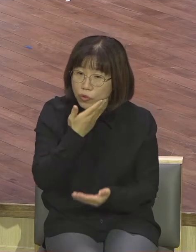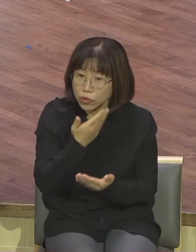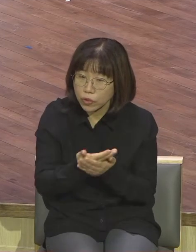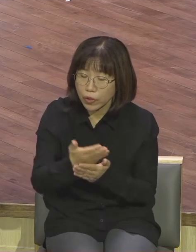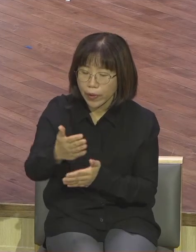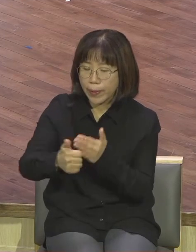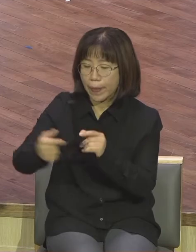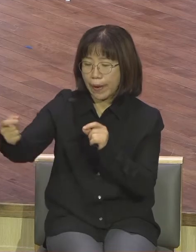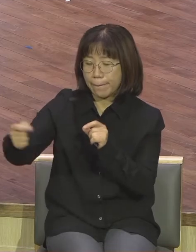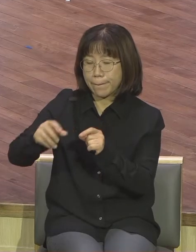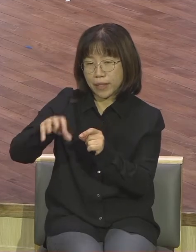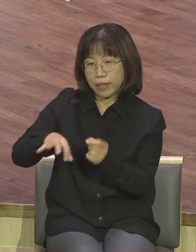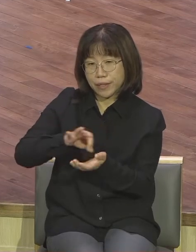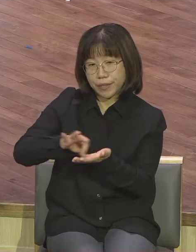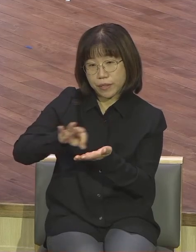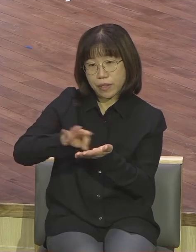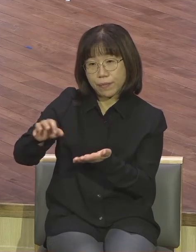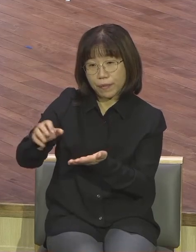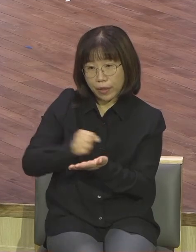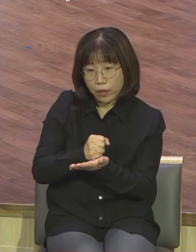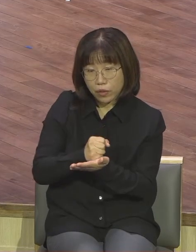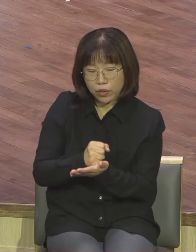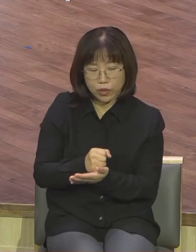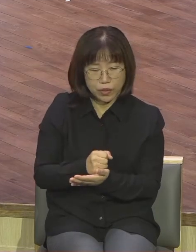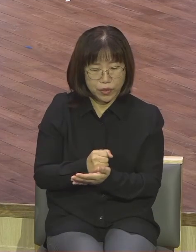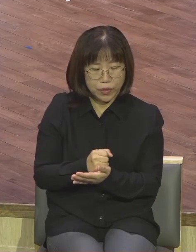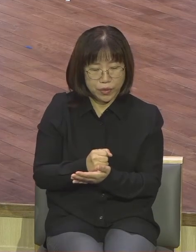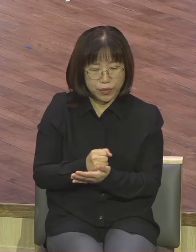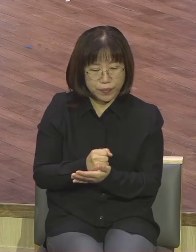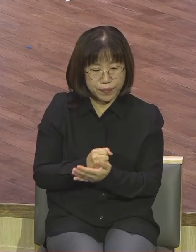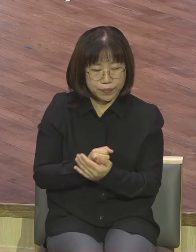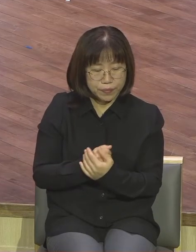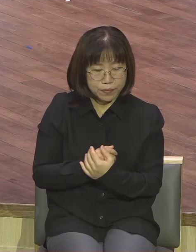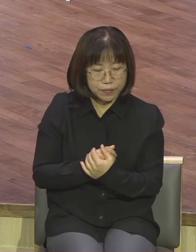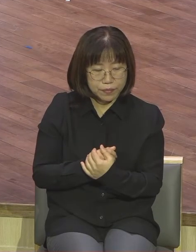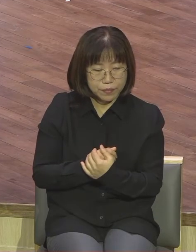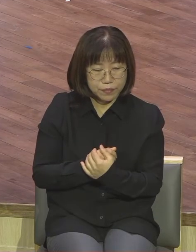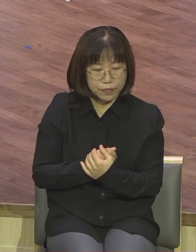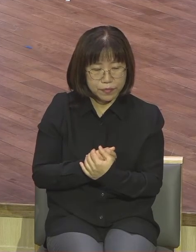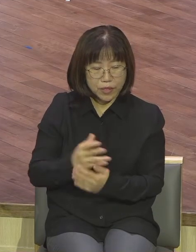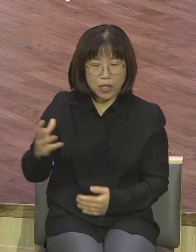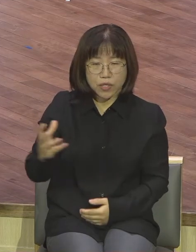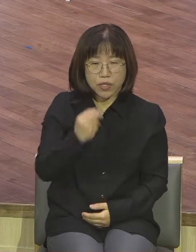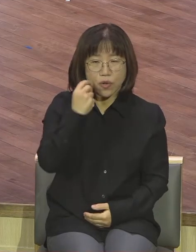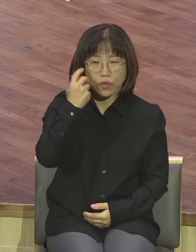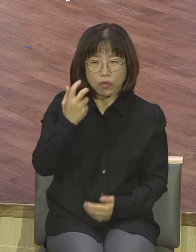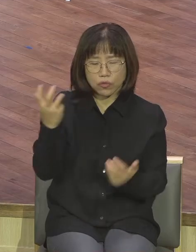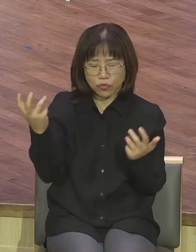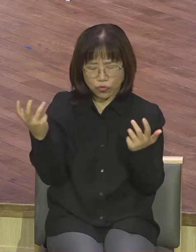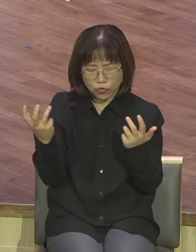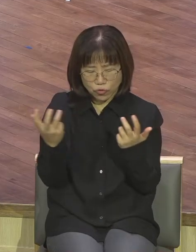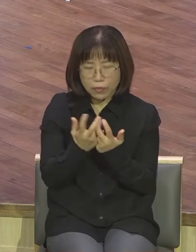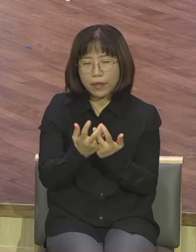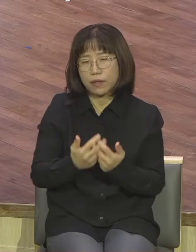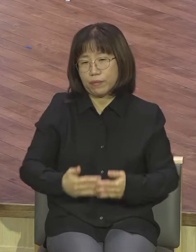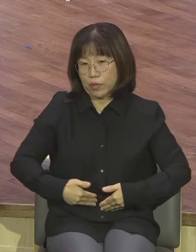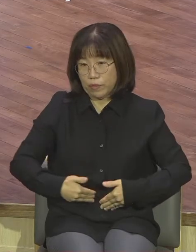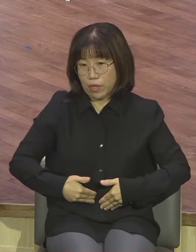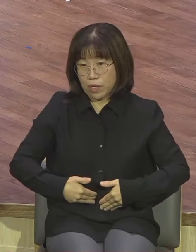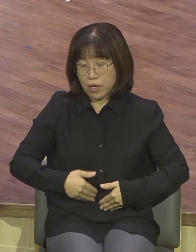승인받는 것은 이런 내주의 단계로 넘어서 이제 하는 성령 충만해야 돼요 유무호사람도 그러잖아요